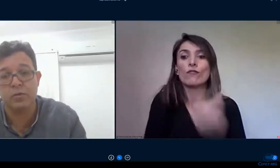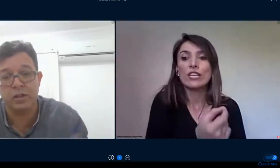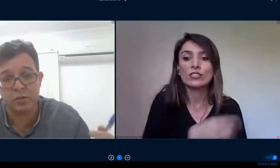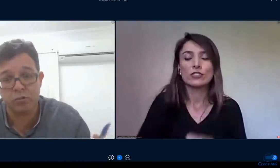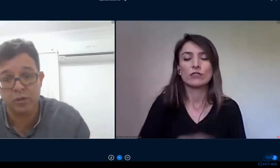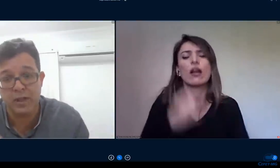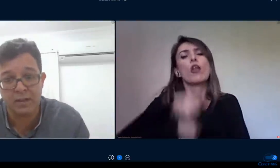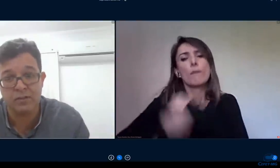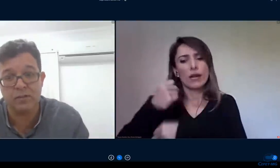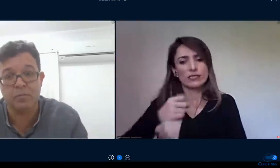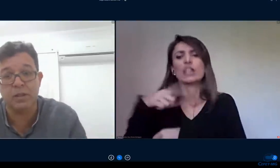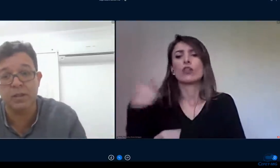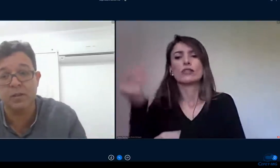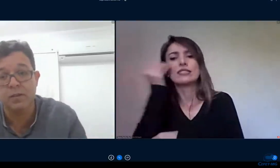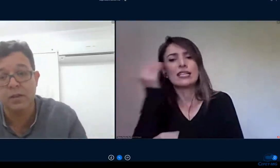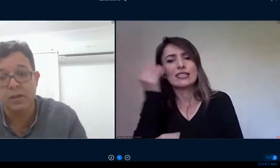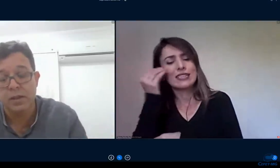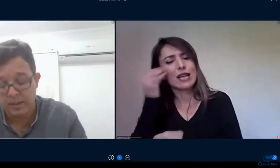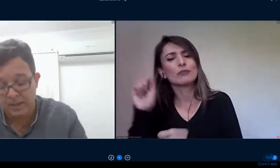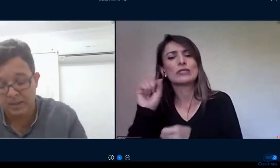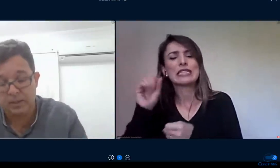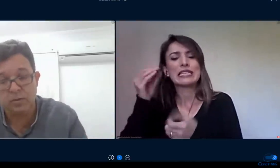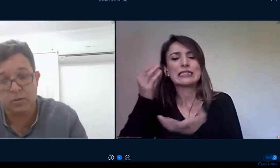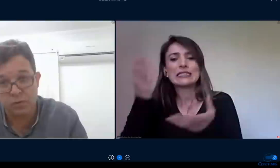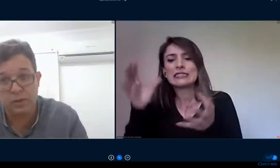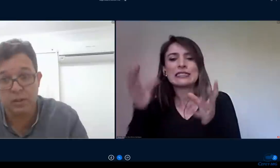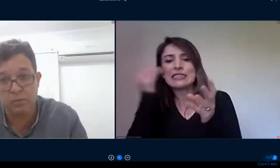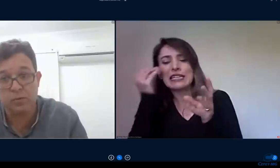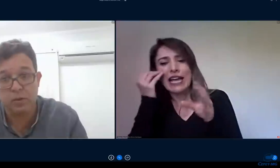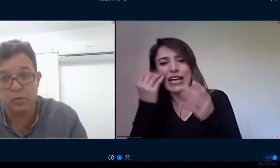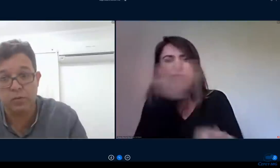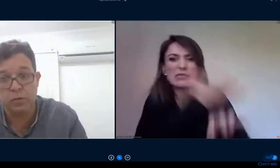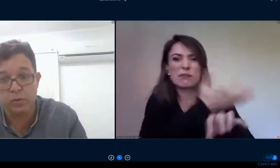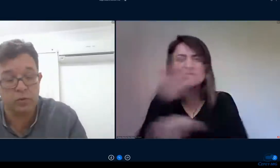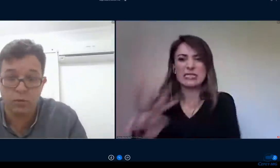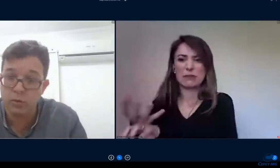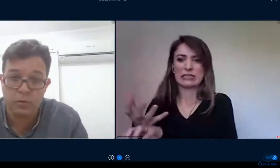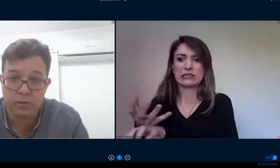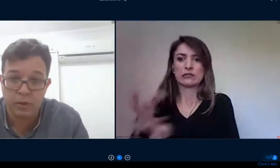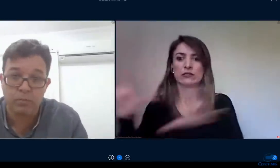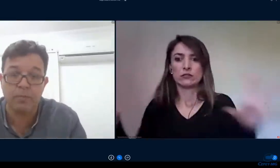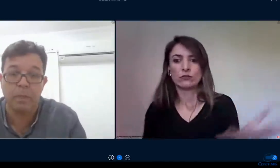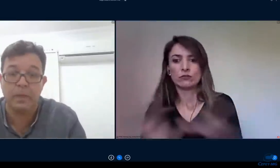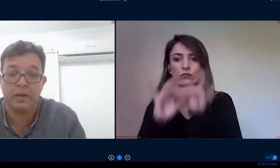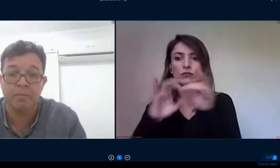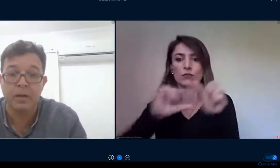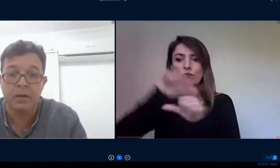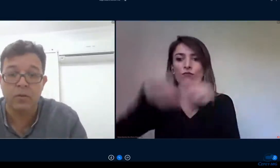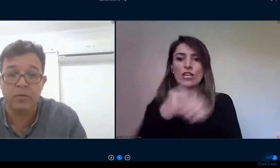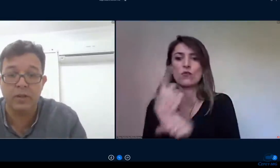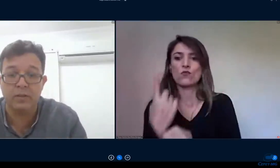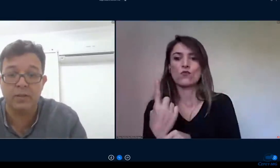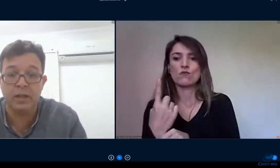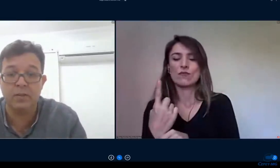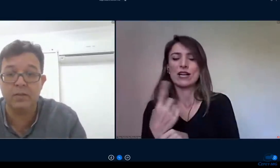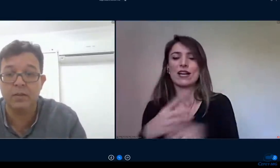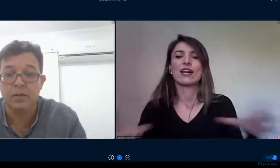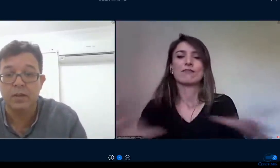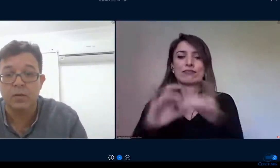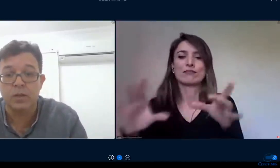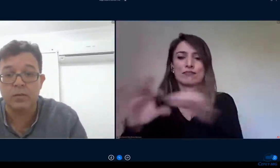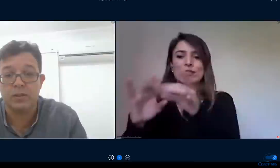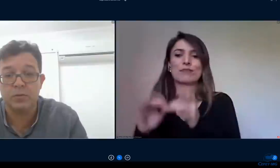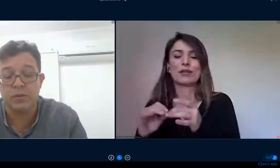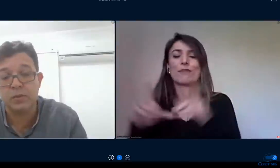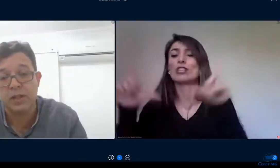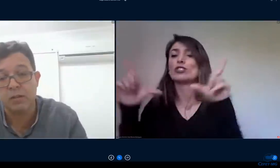técnicos tentar enxugar as disciplinas nós conseguimos em alguns cursos outros não né houve resistência